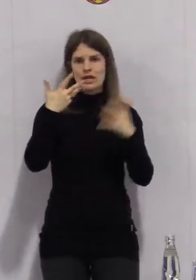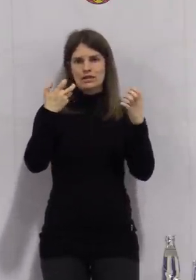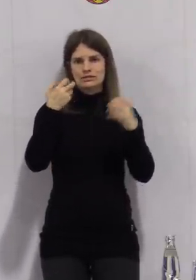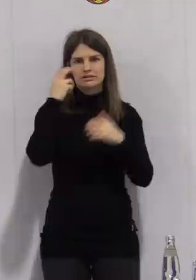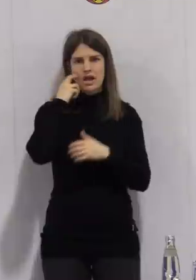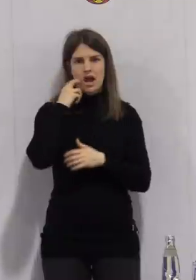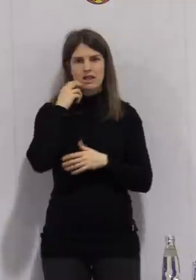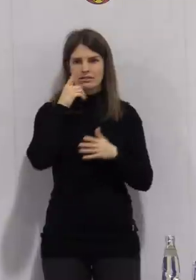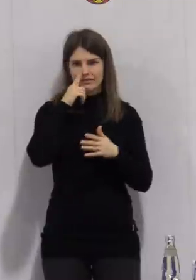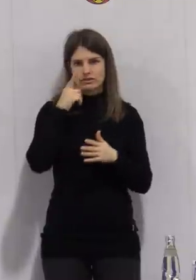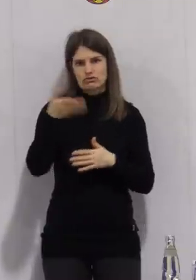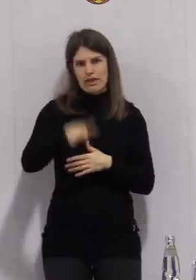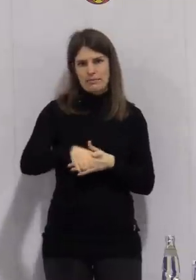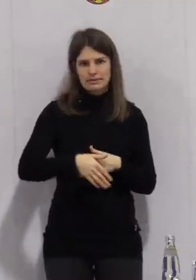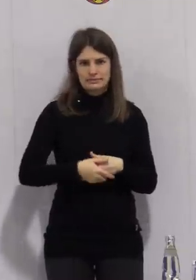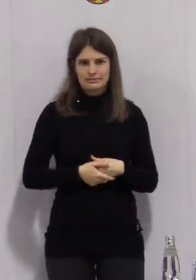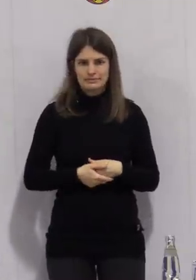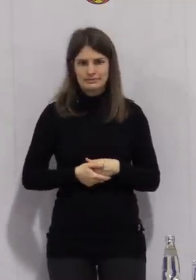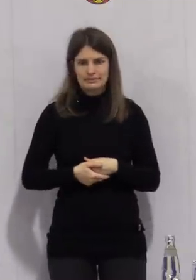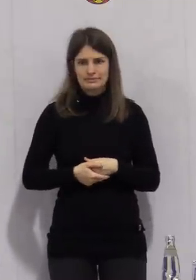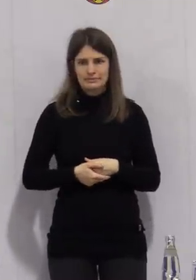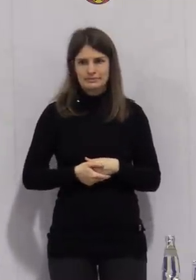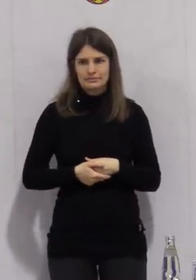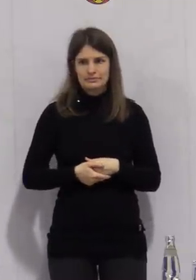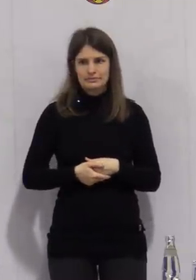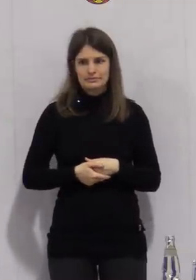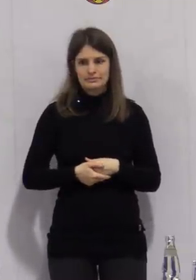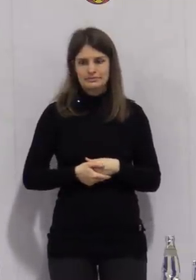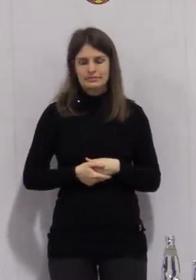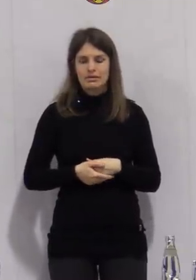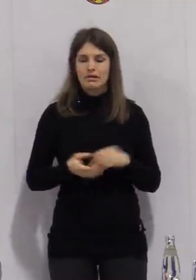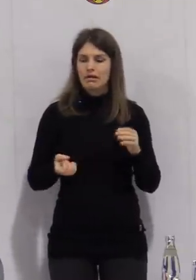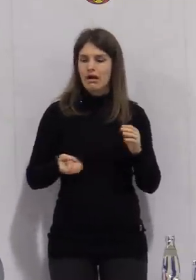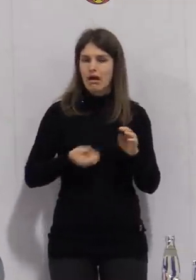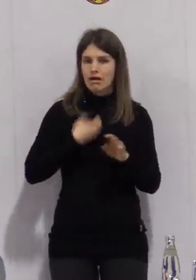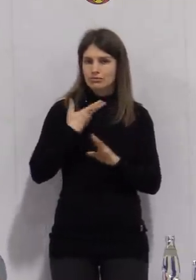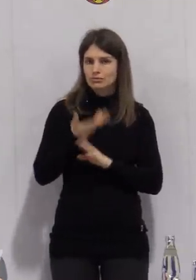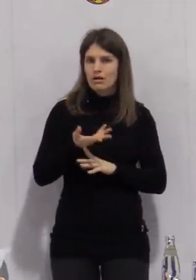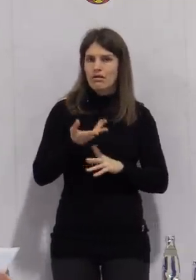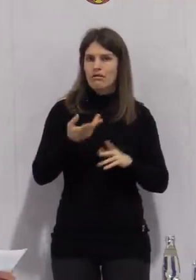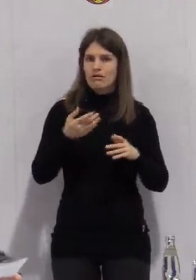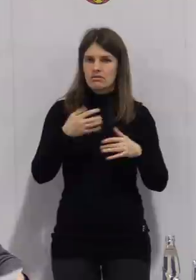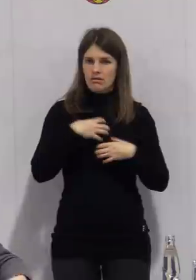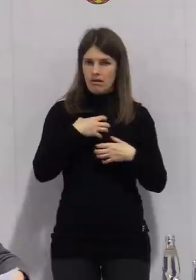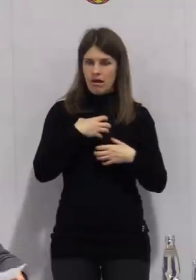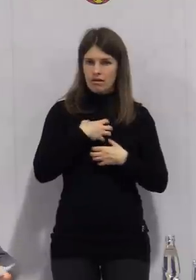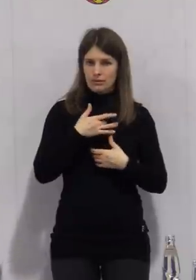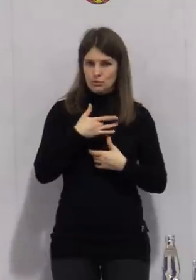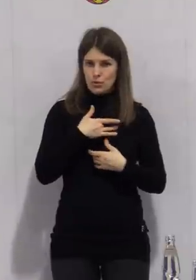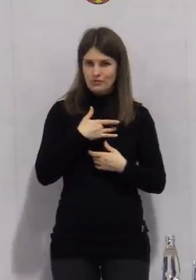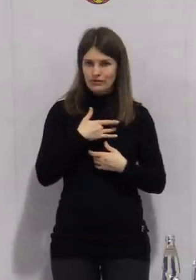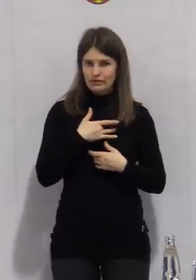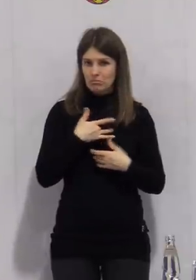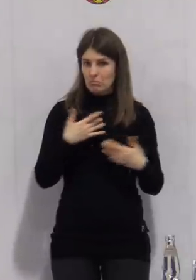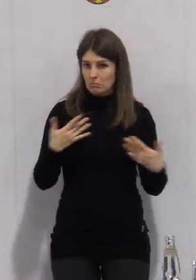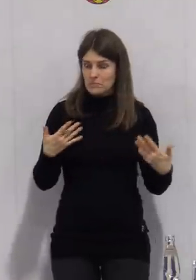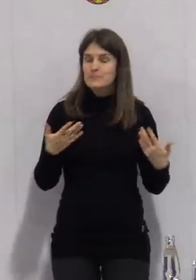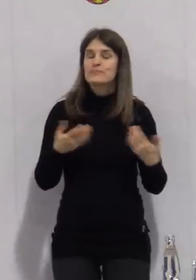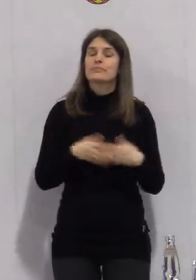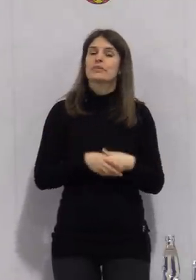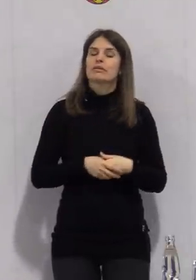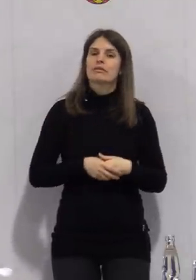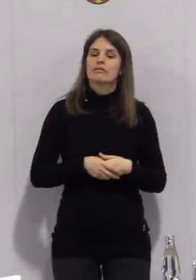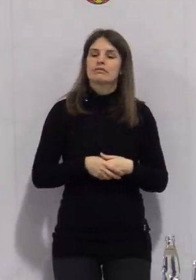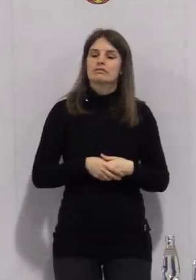sind. Zu den aktuell Infizierten ist zu sagen, es gibt von